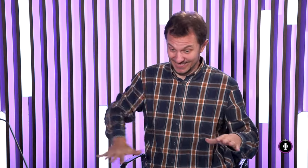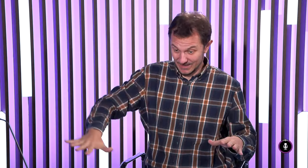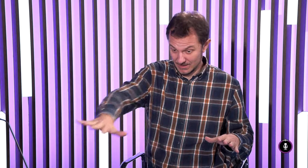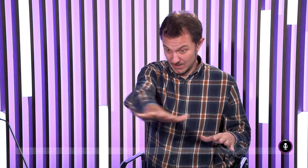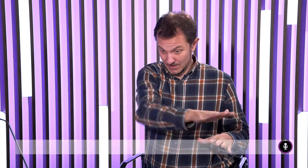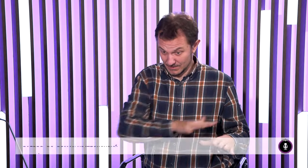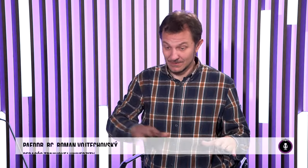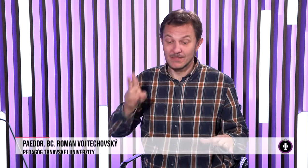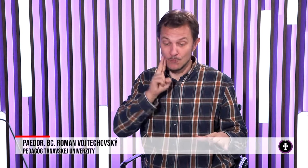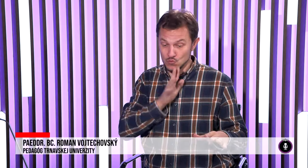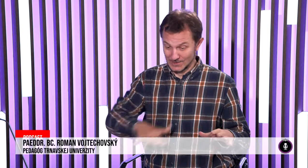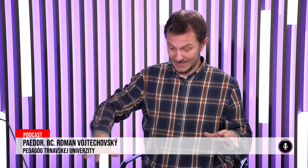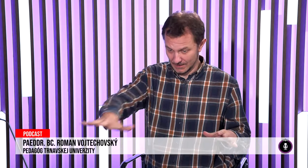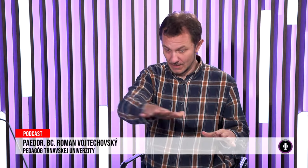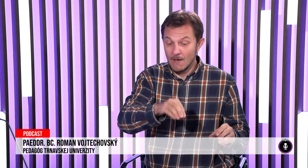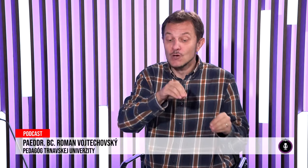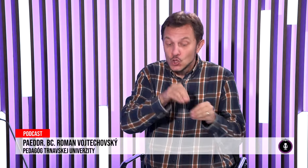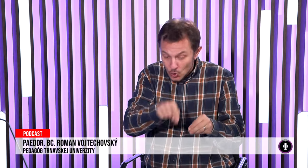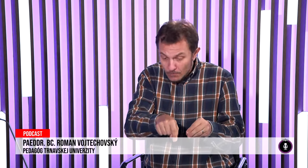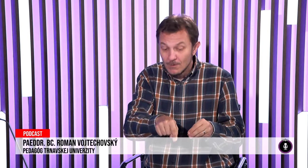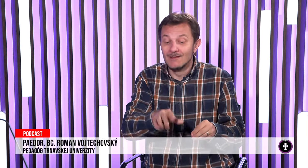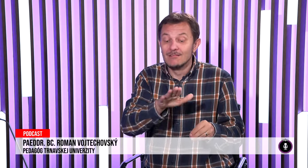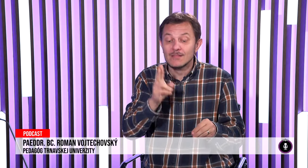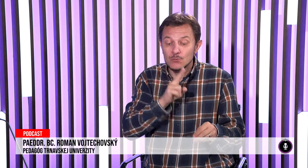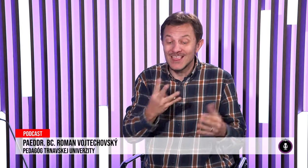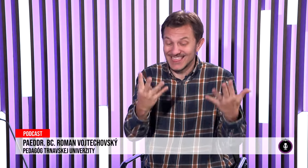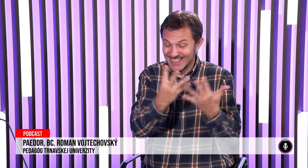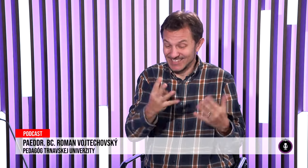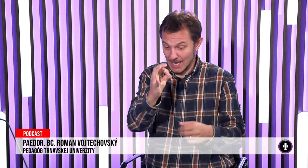Čo sa týka teda tohto kolektívu, nepočujúcich detí,